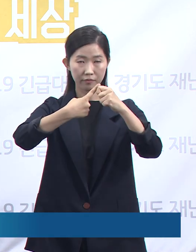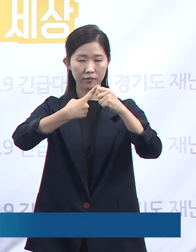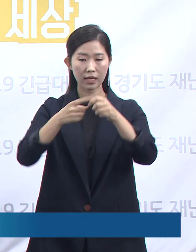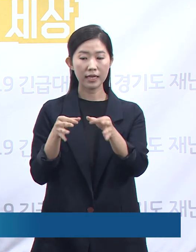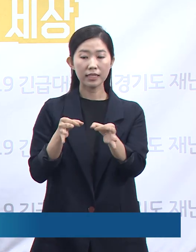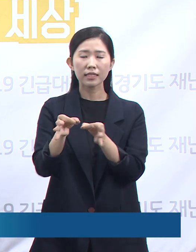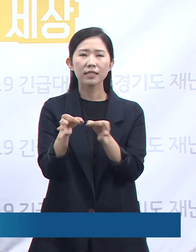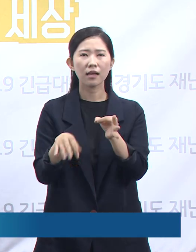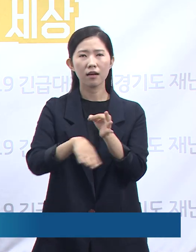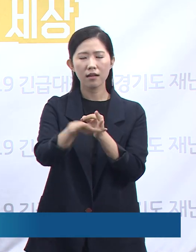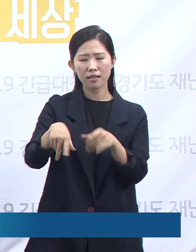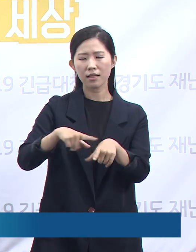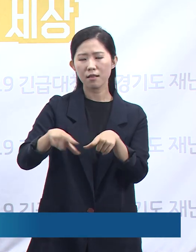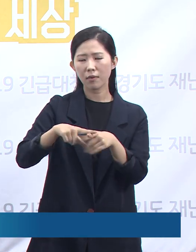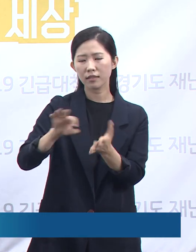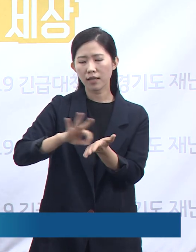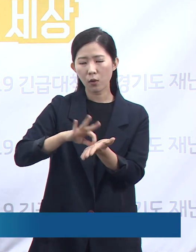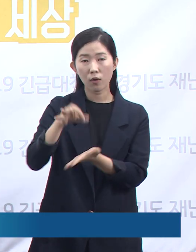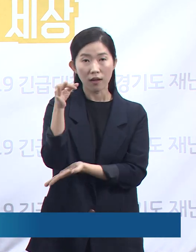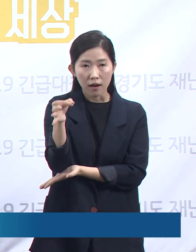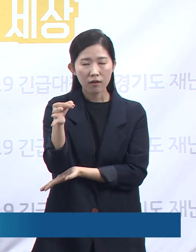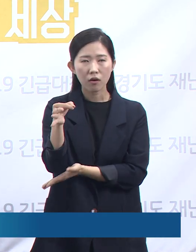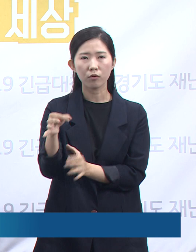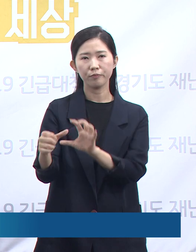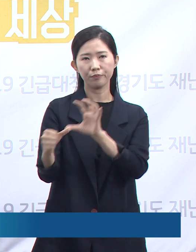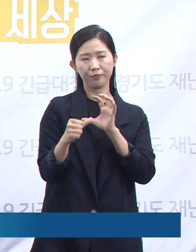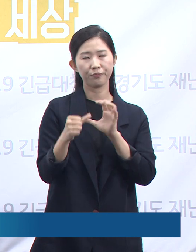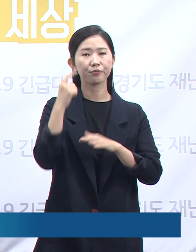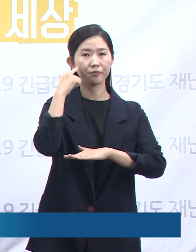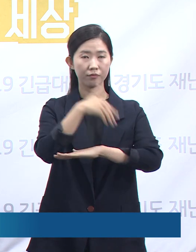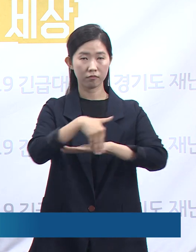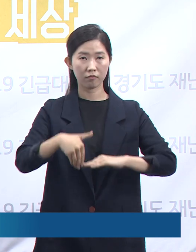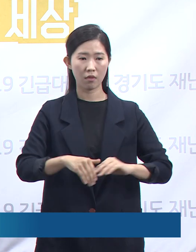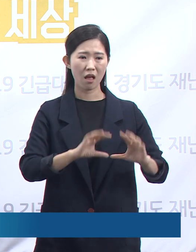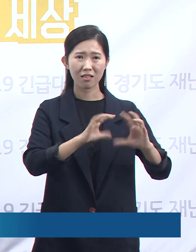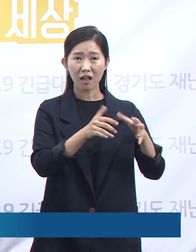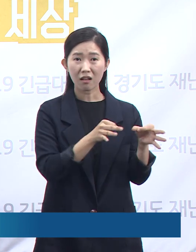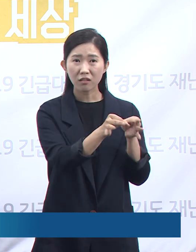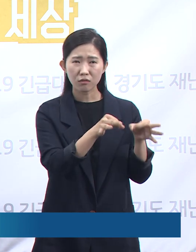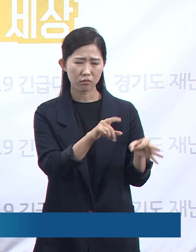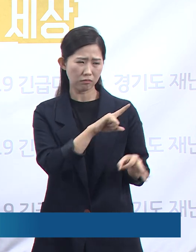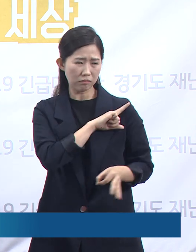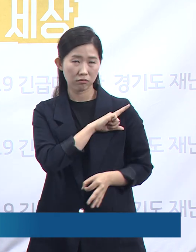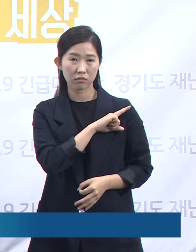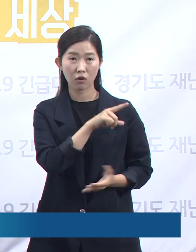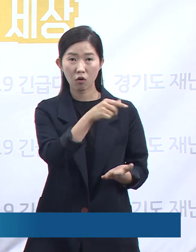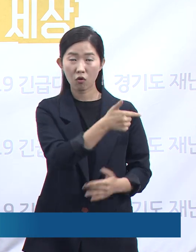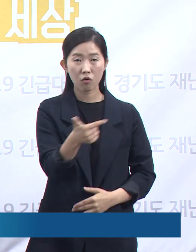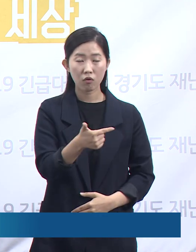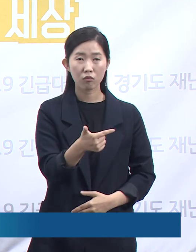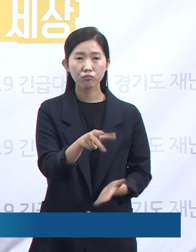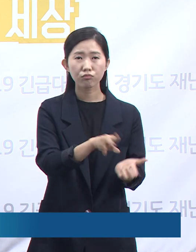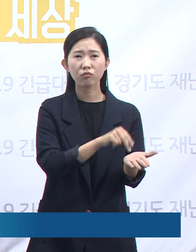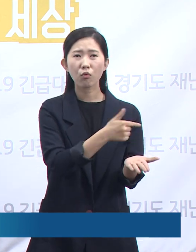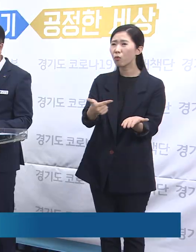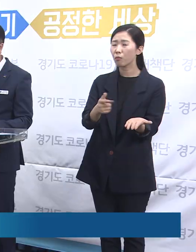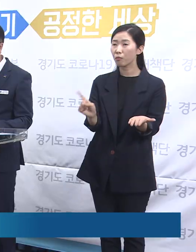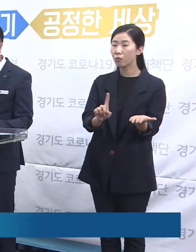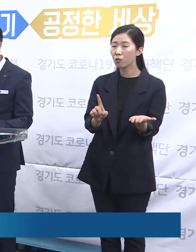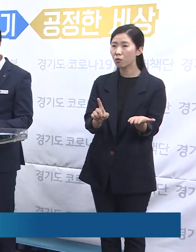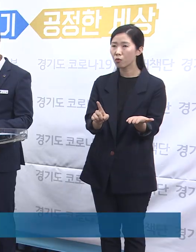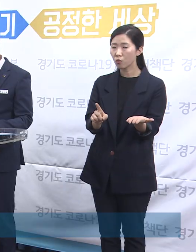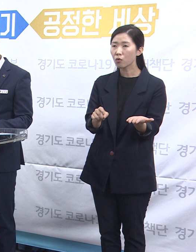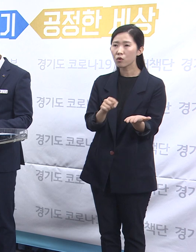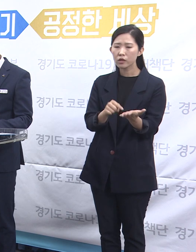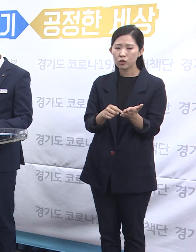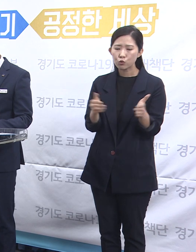적용하겠습니다. 나라 장터의 가장 큰 문제인 가운데 하나는 공공조달 물품 구격을